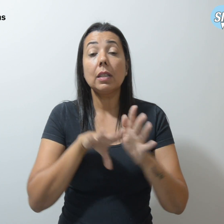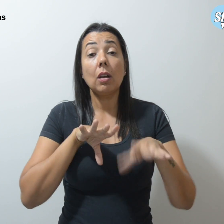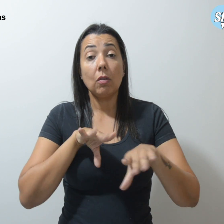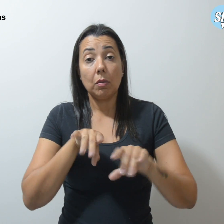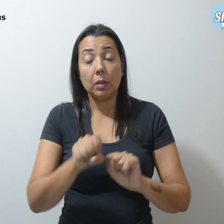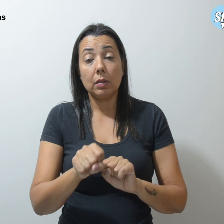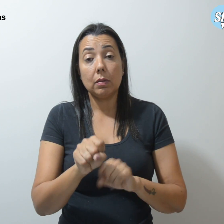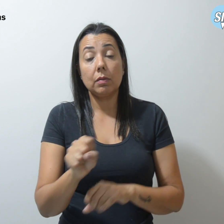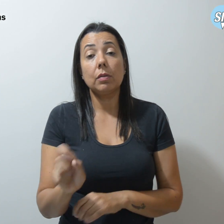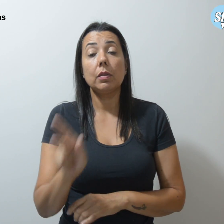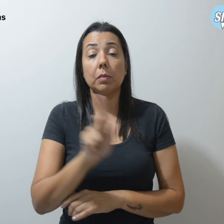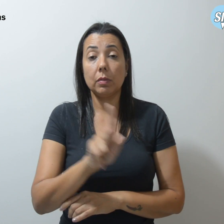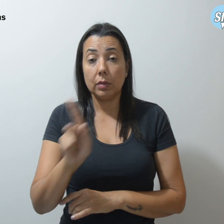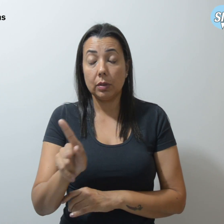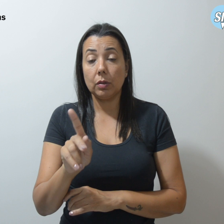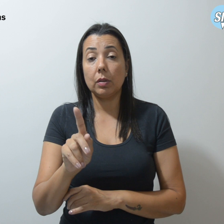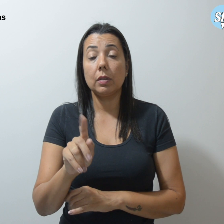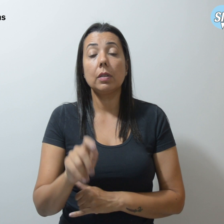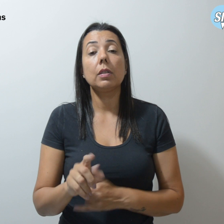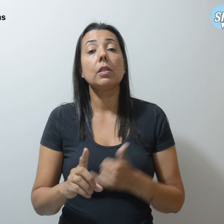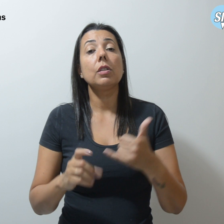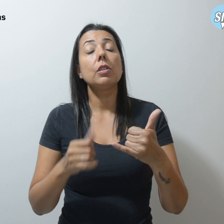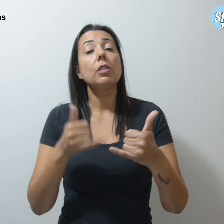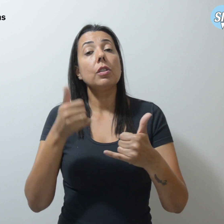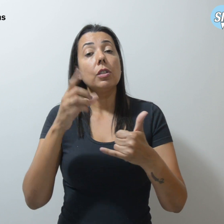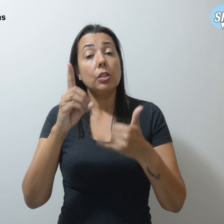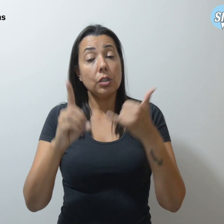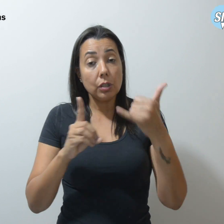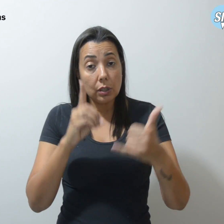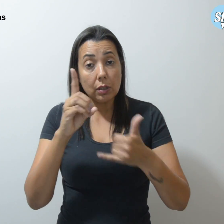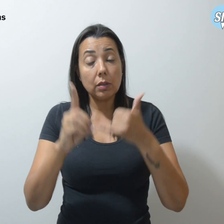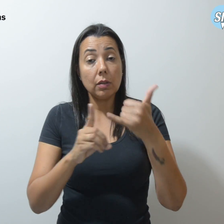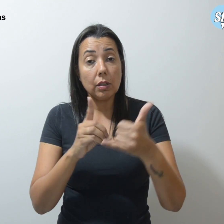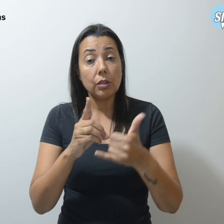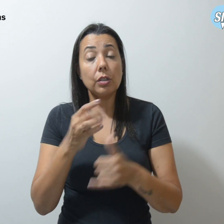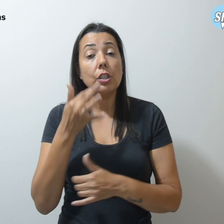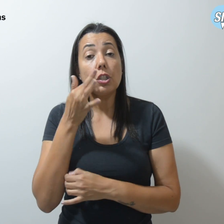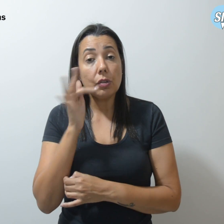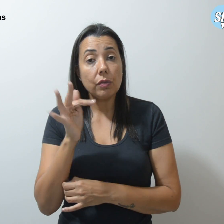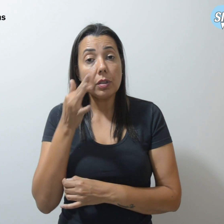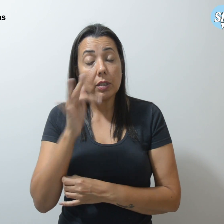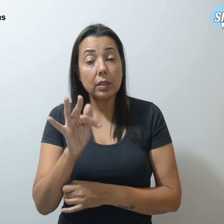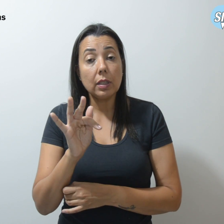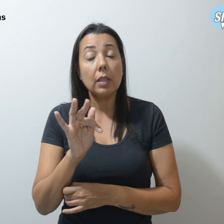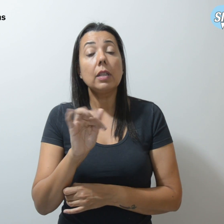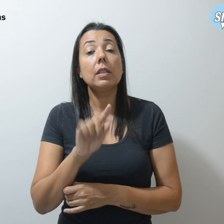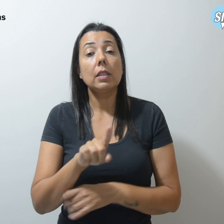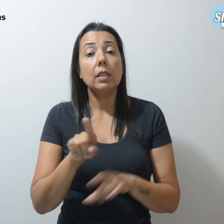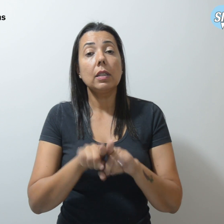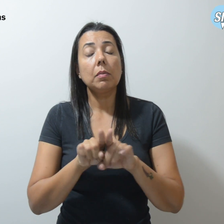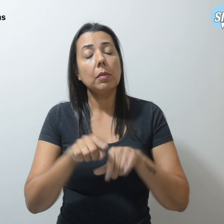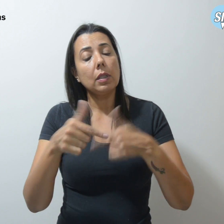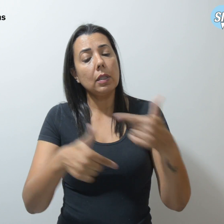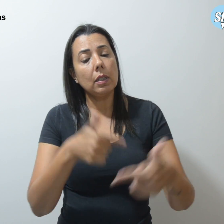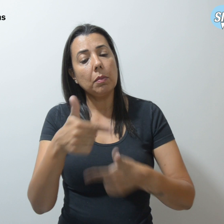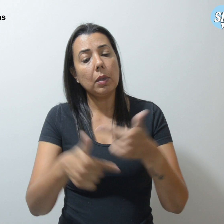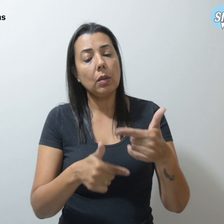de professores de didática de francês na Universidade de Genebra e trabalhou com didática de